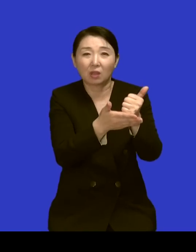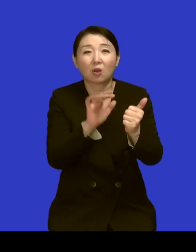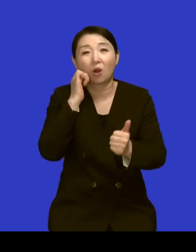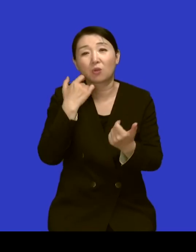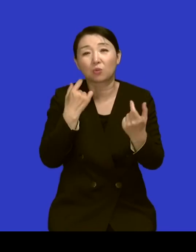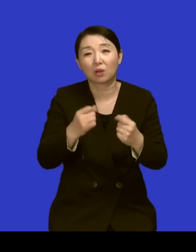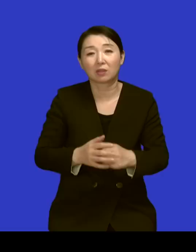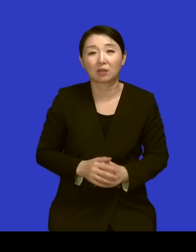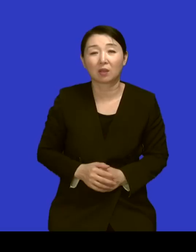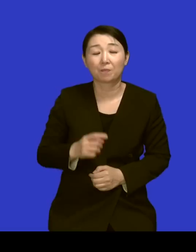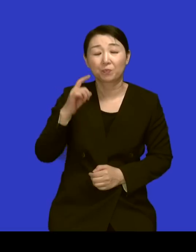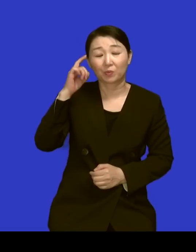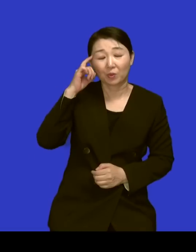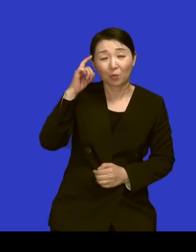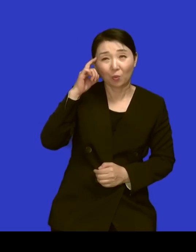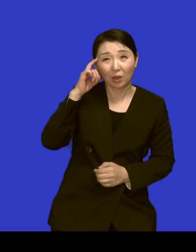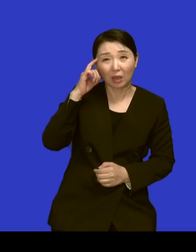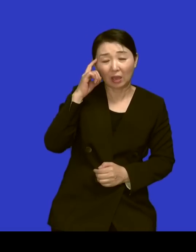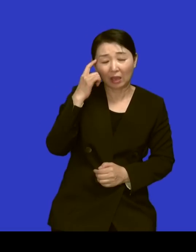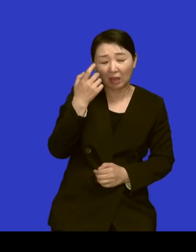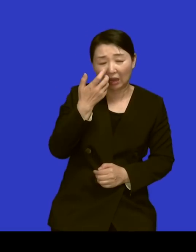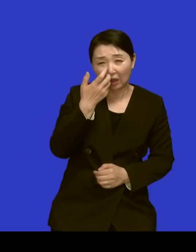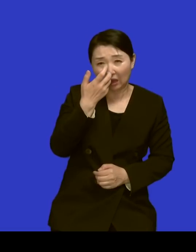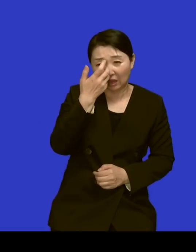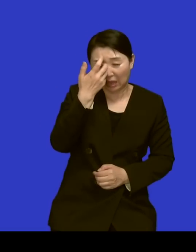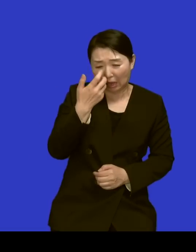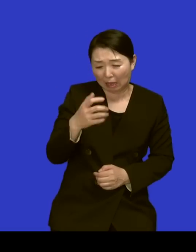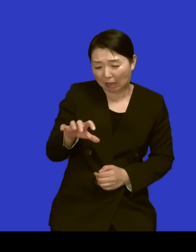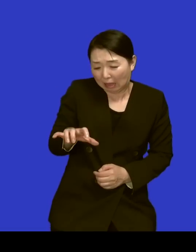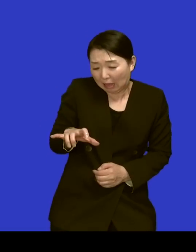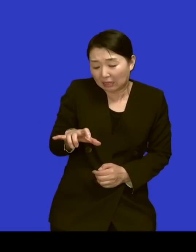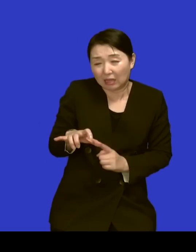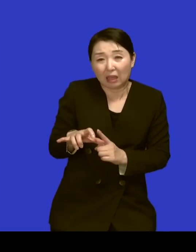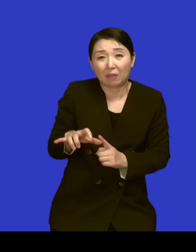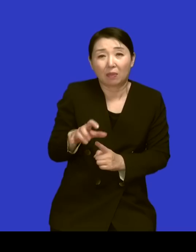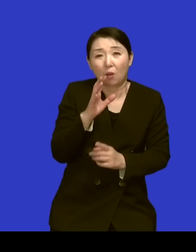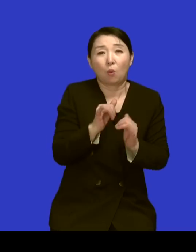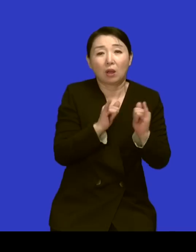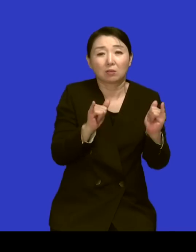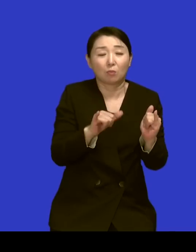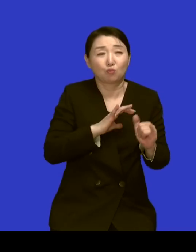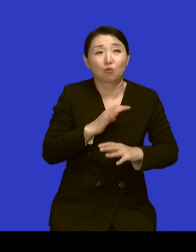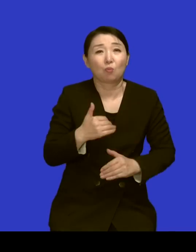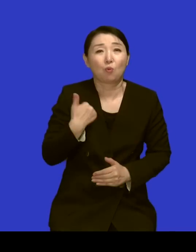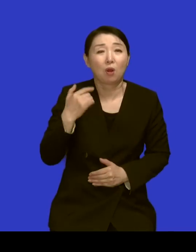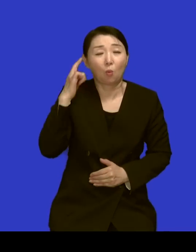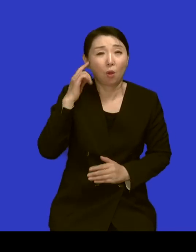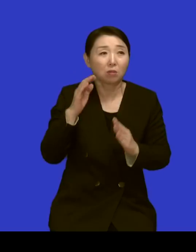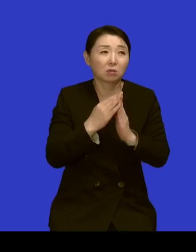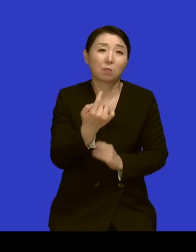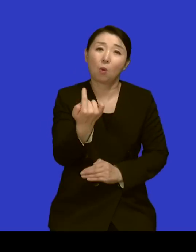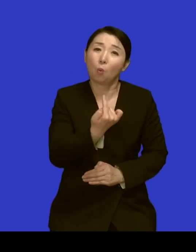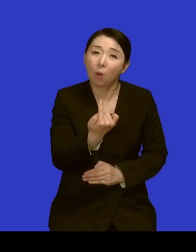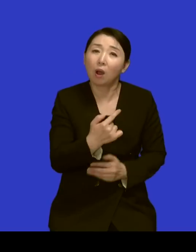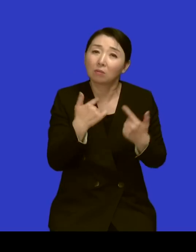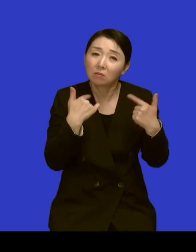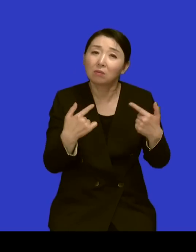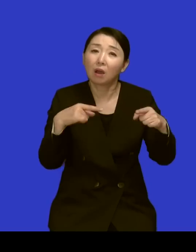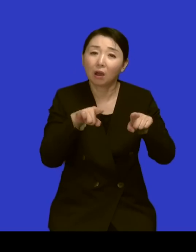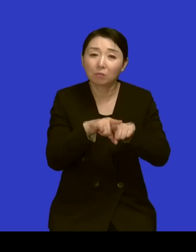막 무서운 줄 몰랐던 게 네 맨날 집에 와 있으니까 아 아 아 아 그게 대단한